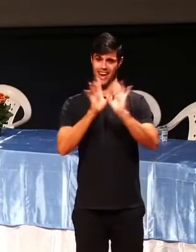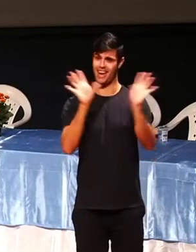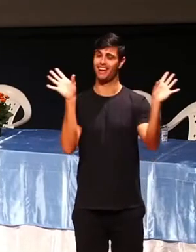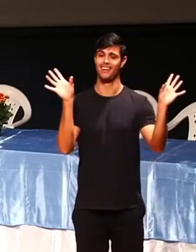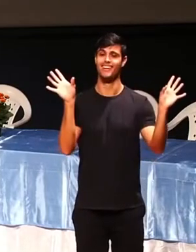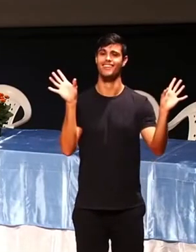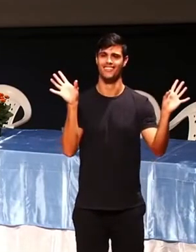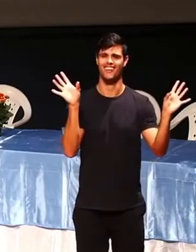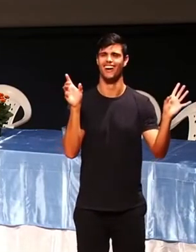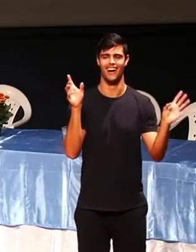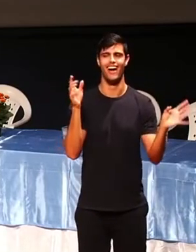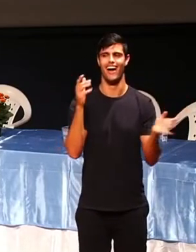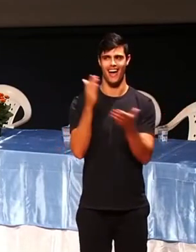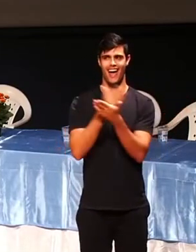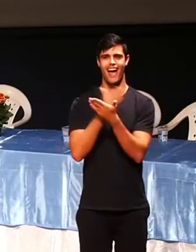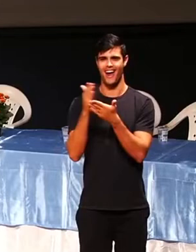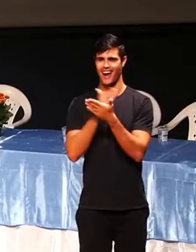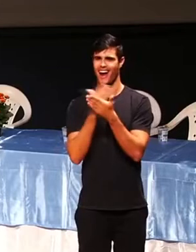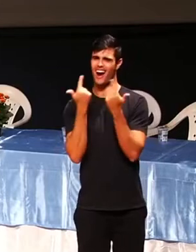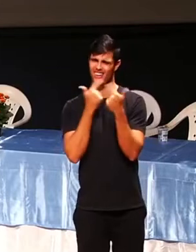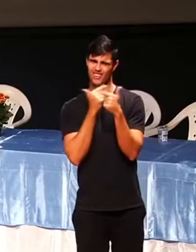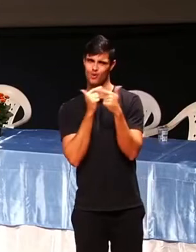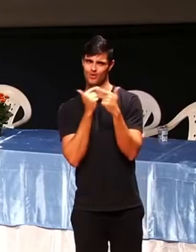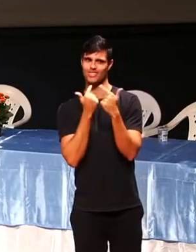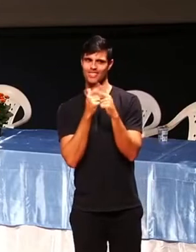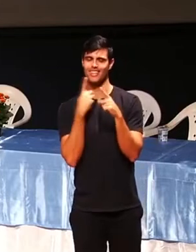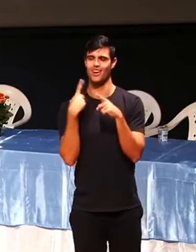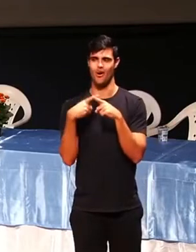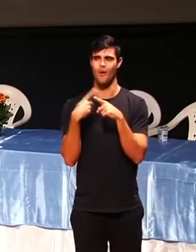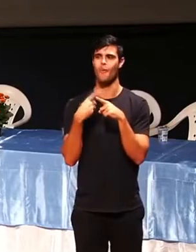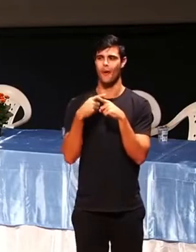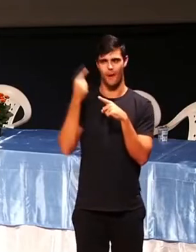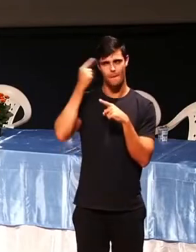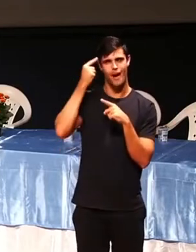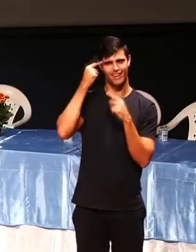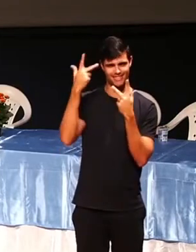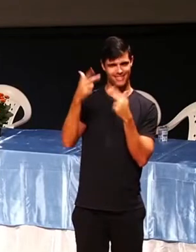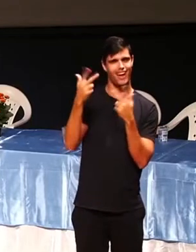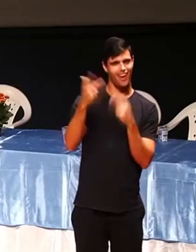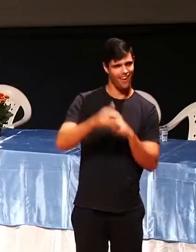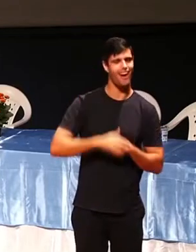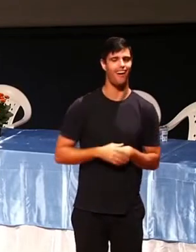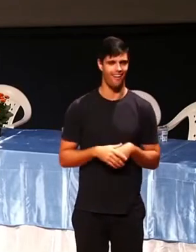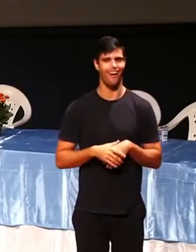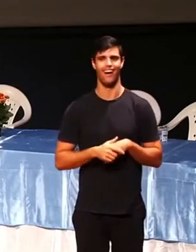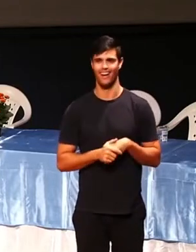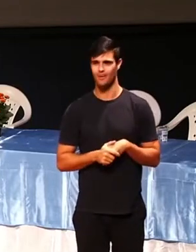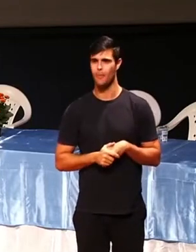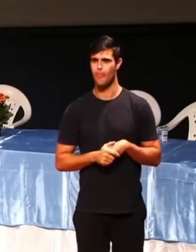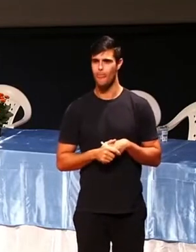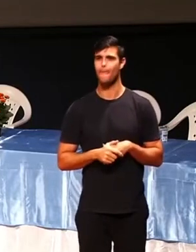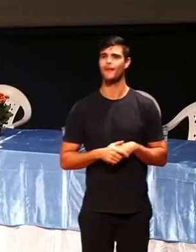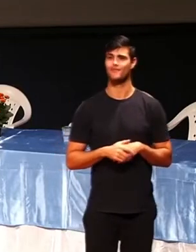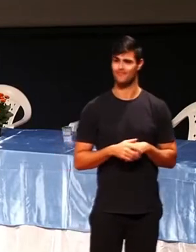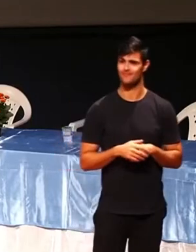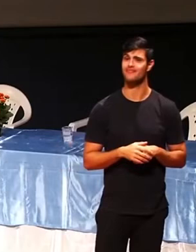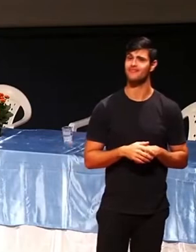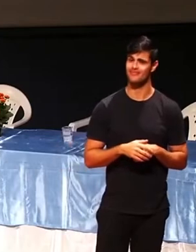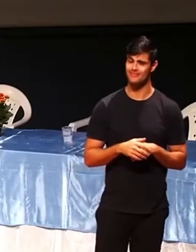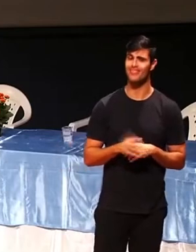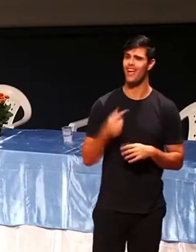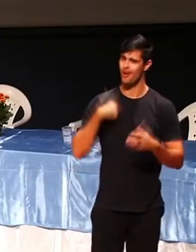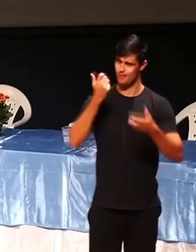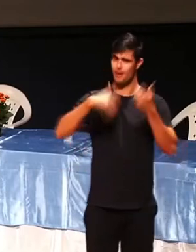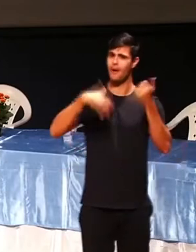E não adianta disfarçar, fingir que a palestra não é para você, ficar passando mensagem, porque a carapuça, alguma coisa está servindo para